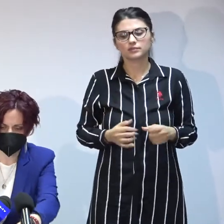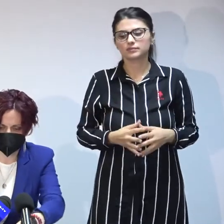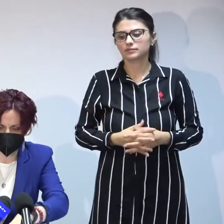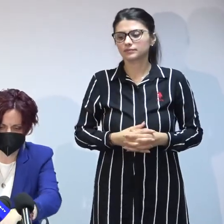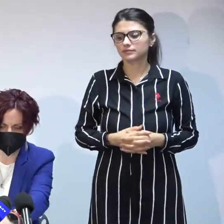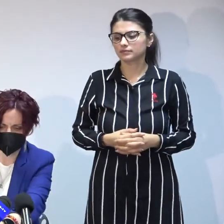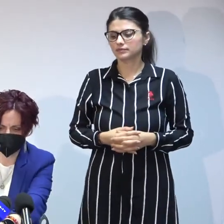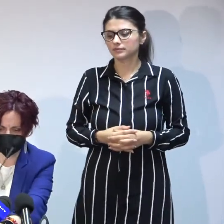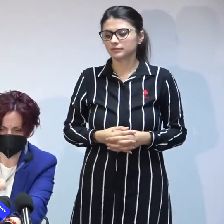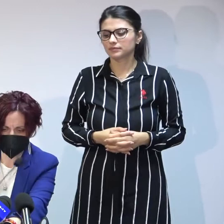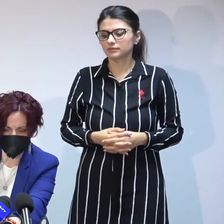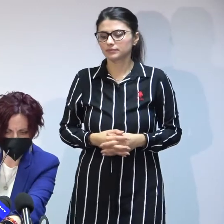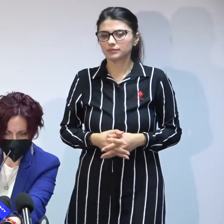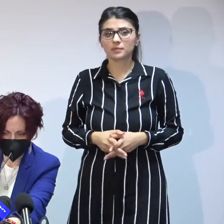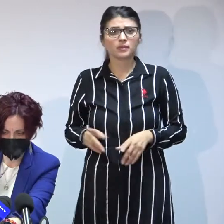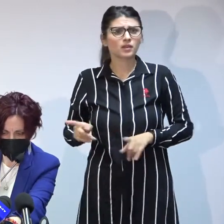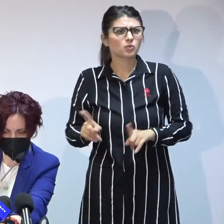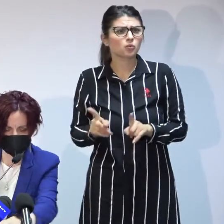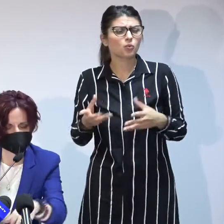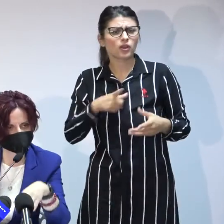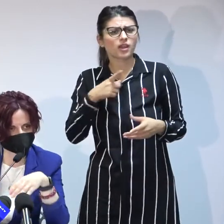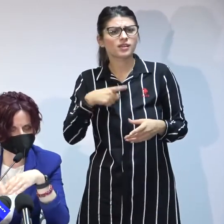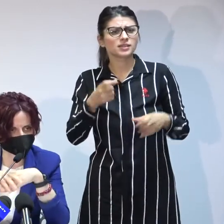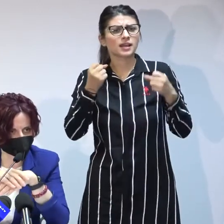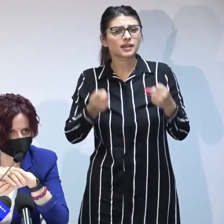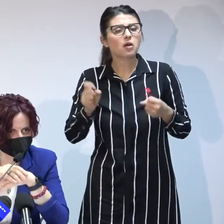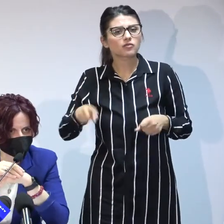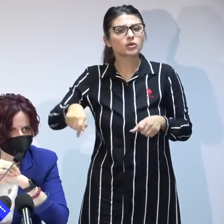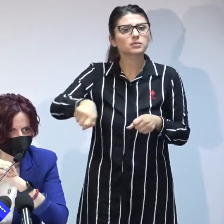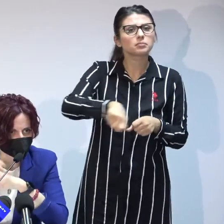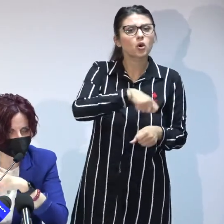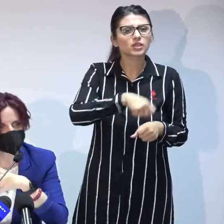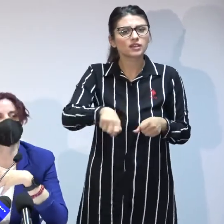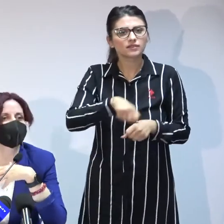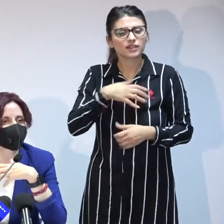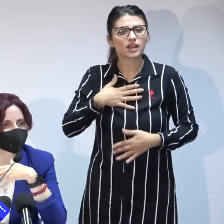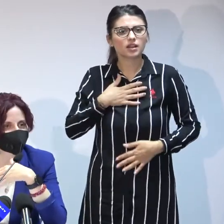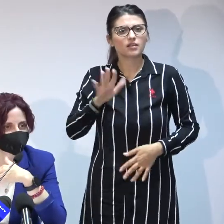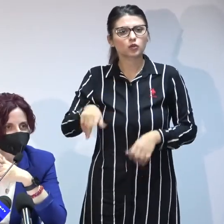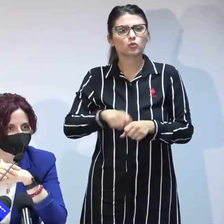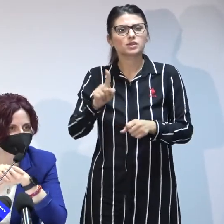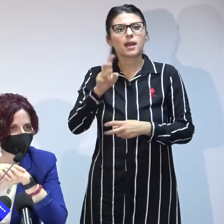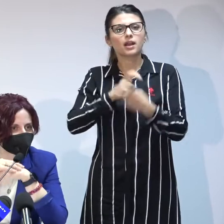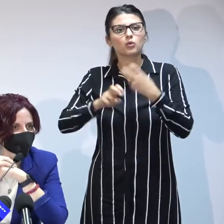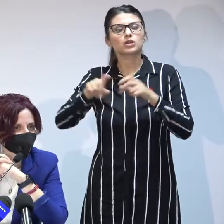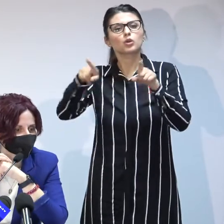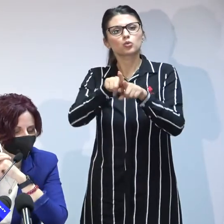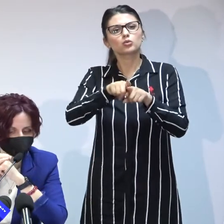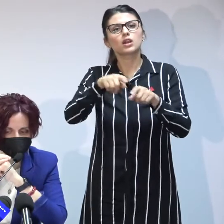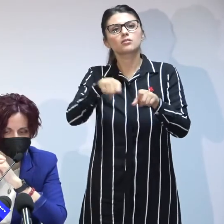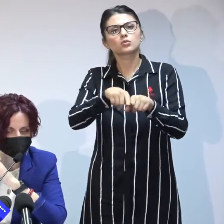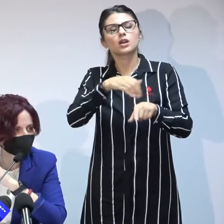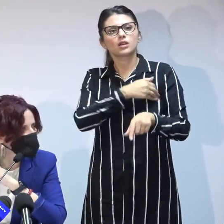nu este nicio complicăciune a fost modificat acest aspect nu se vor mai căuta rudele până la gradul 4 ci